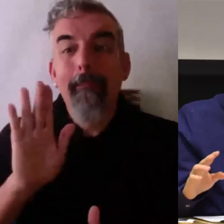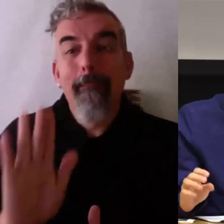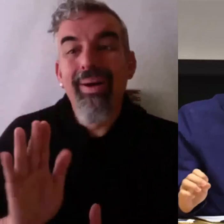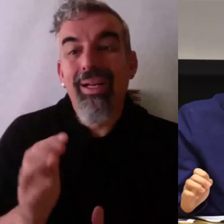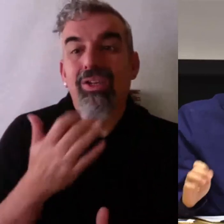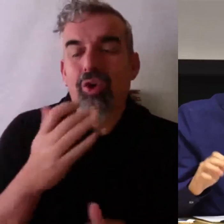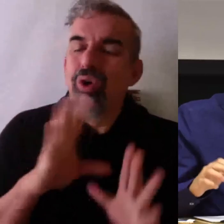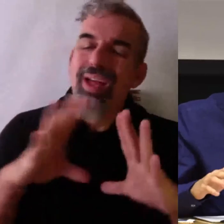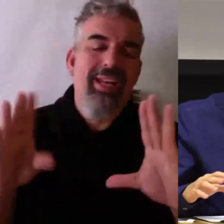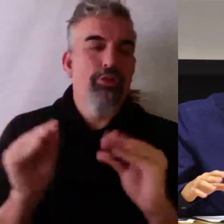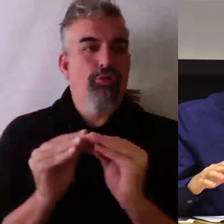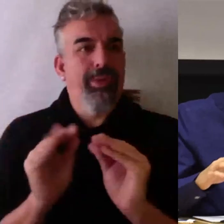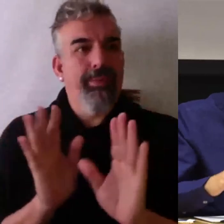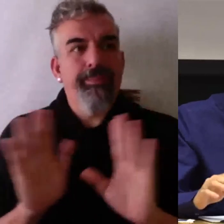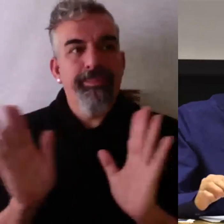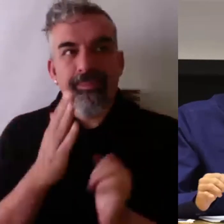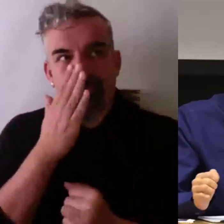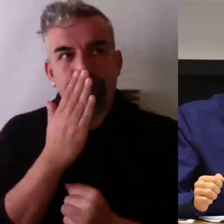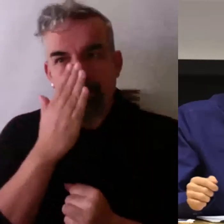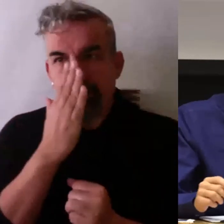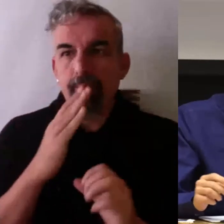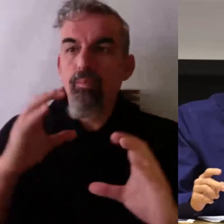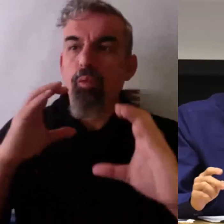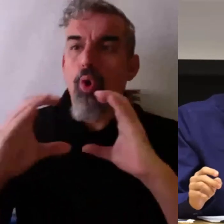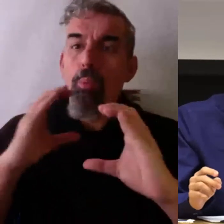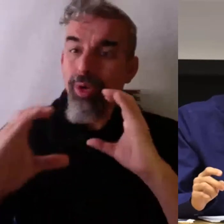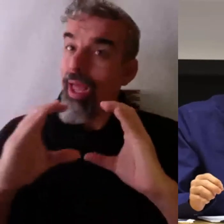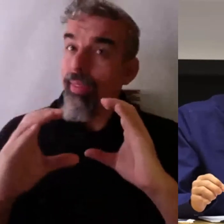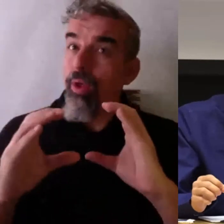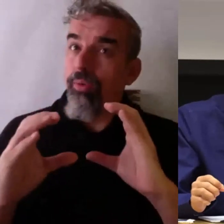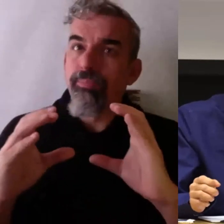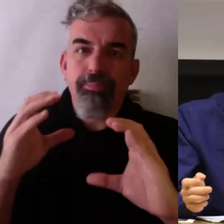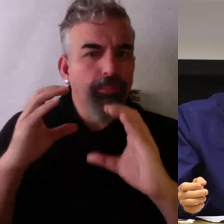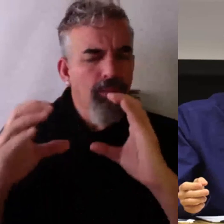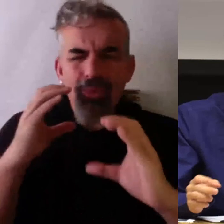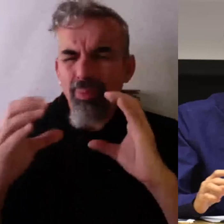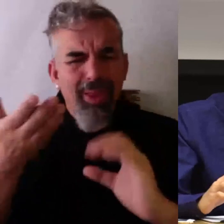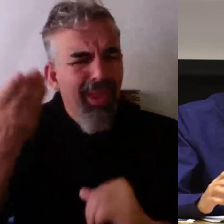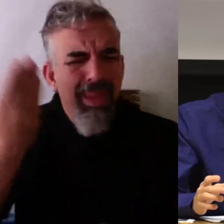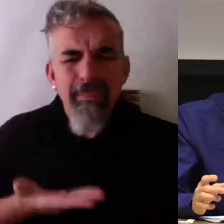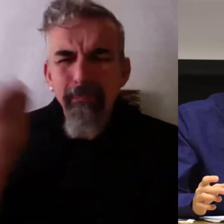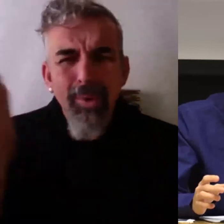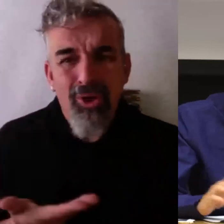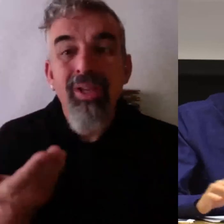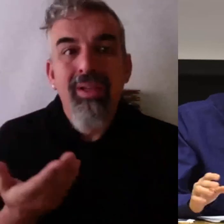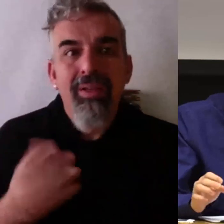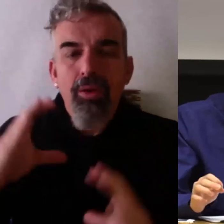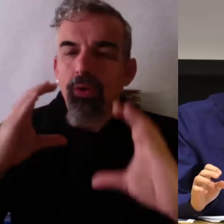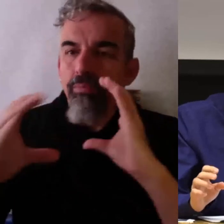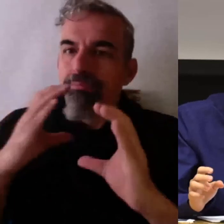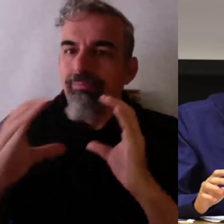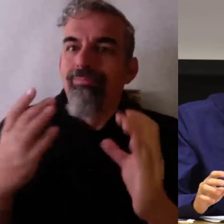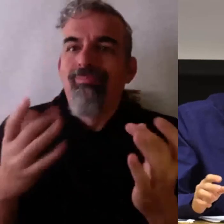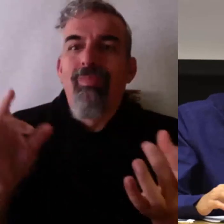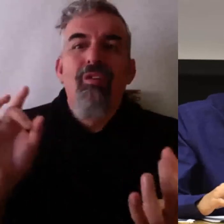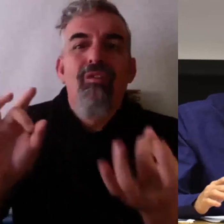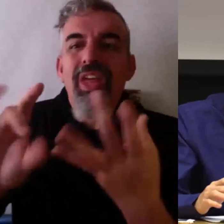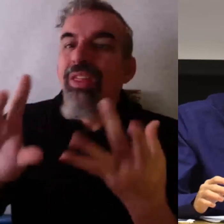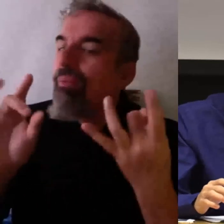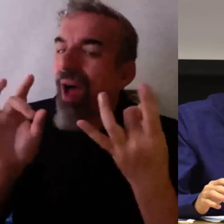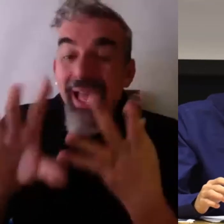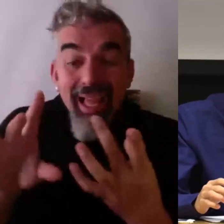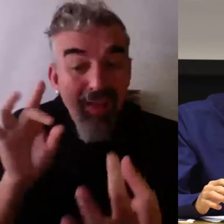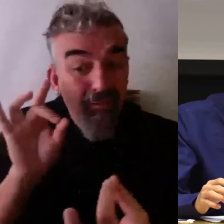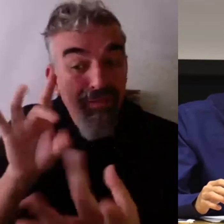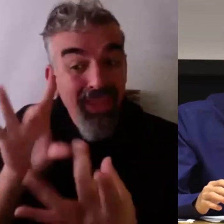como resumen, comunicación me parece que es fundamental y pedir feedback, bueno, si soy un fan del feedback, el